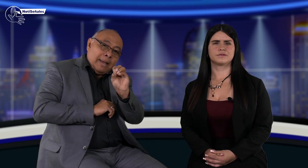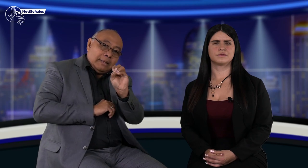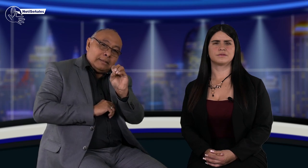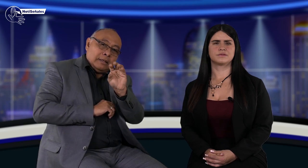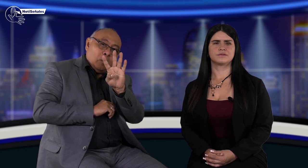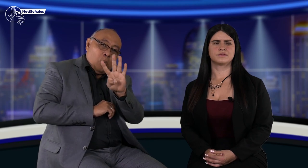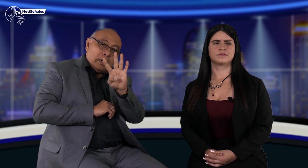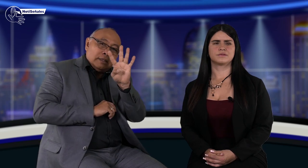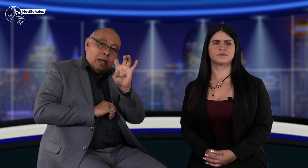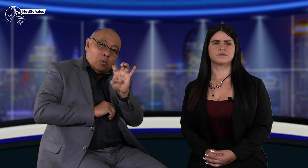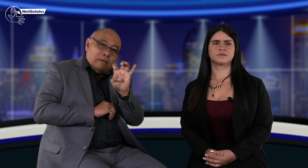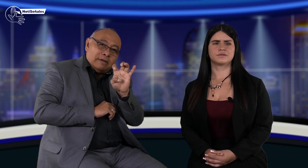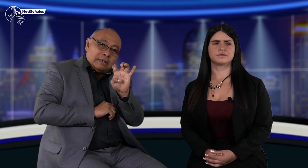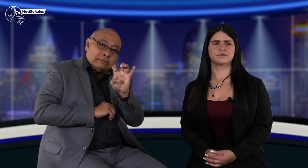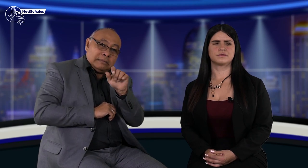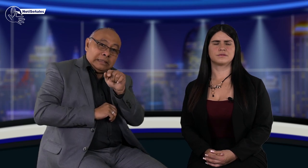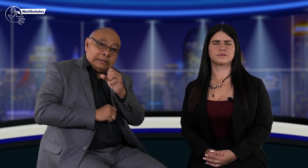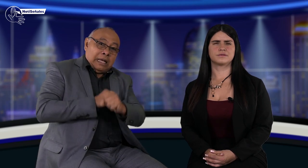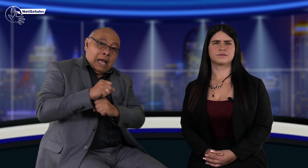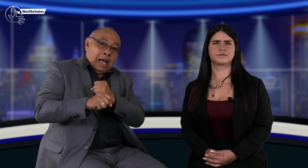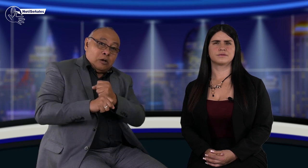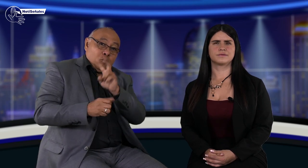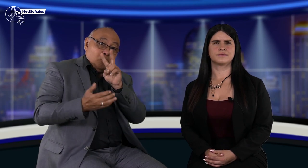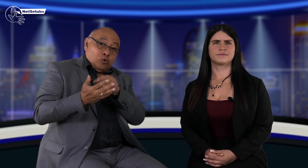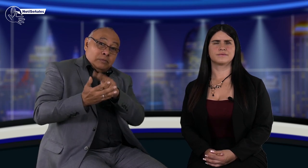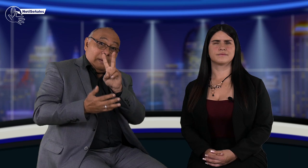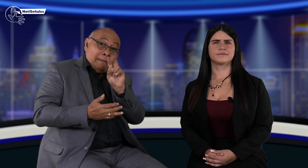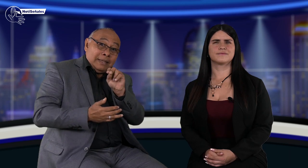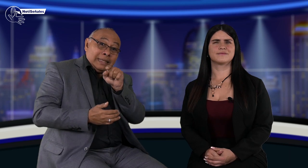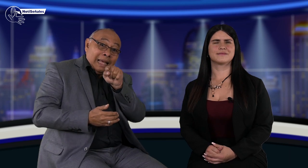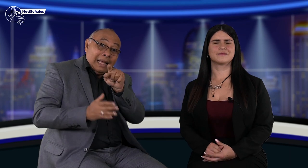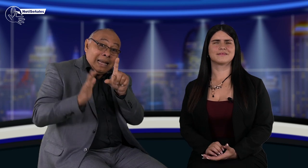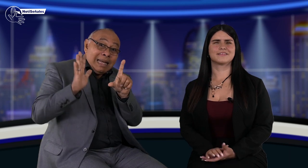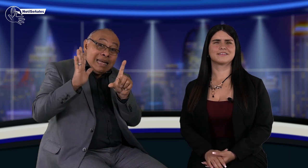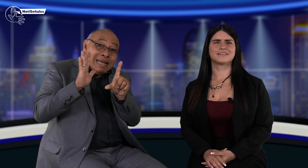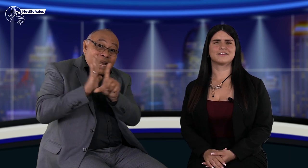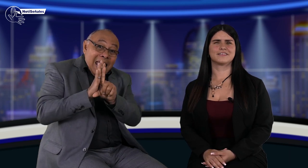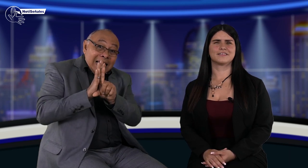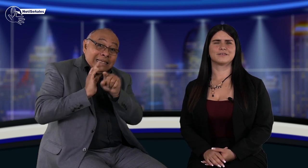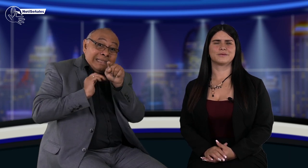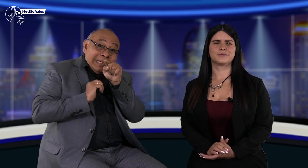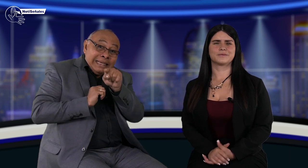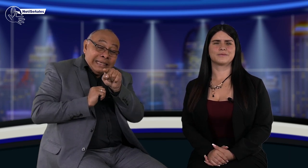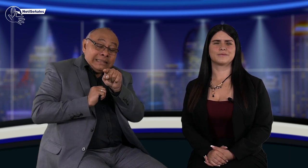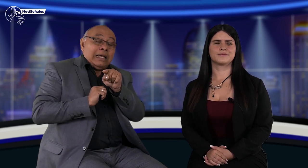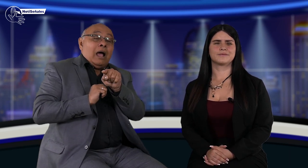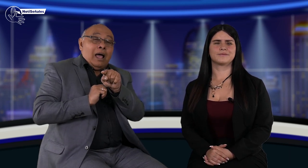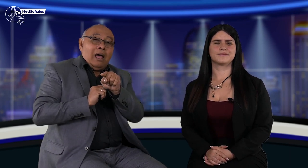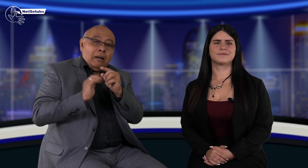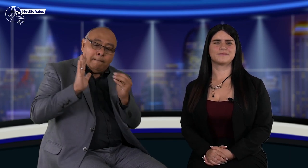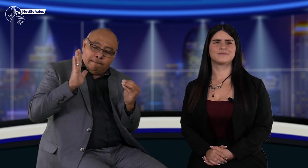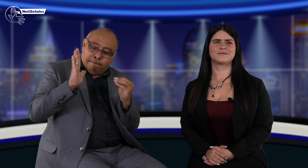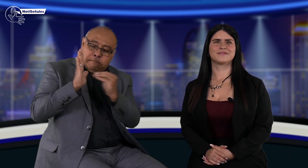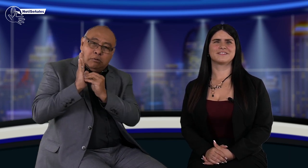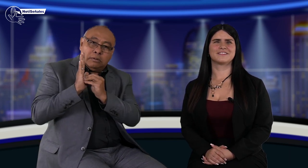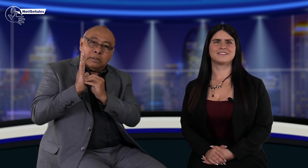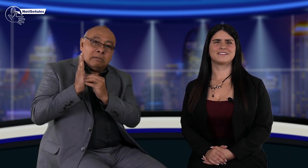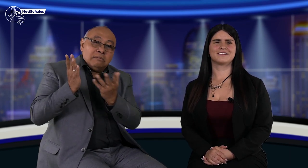2049. En ese año, el 2020, esta ley reconoce en Colombia el Día Nacional